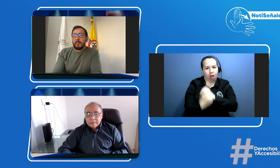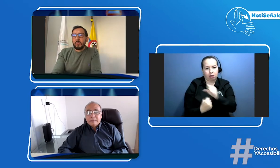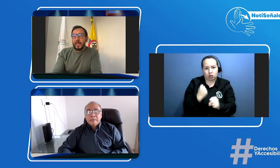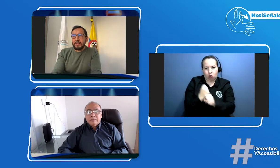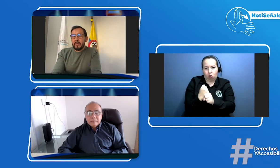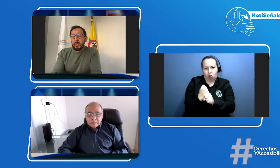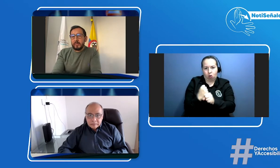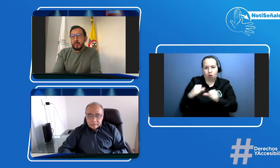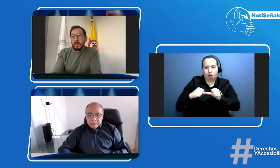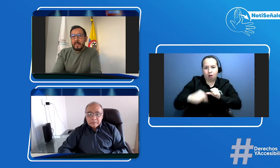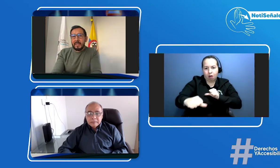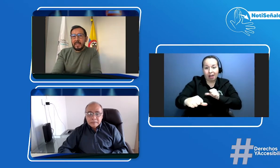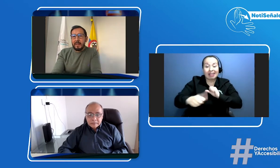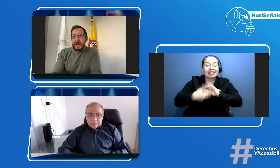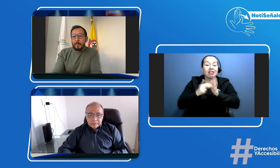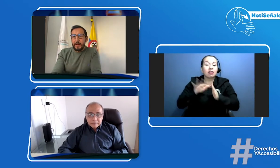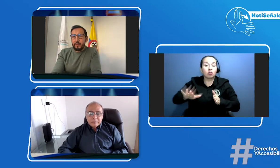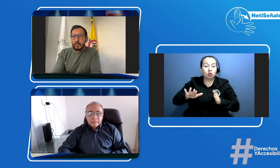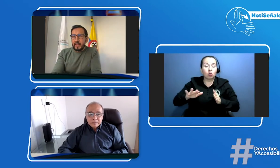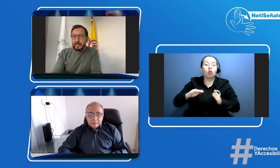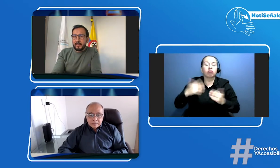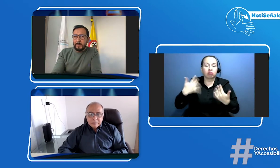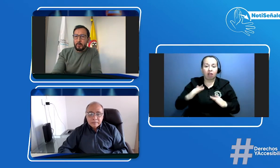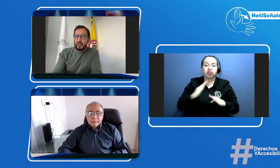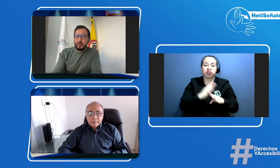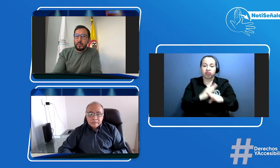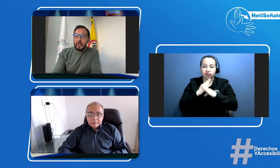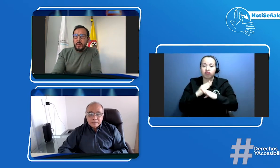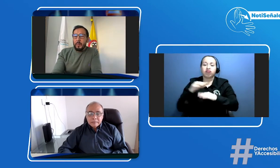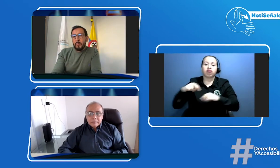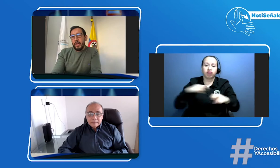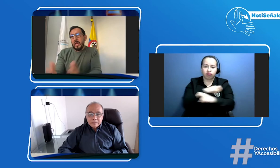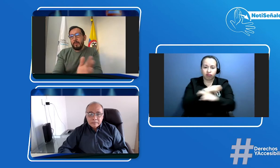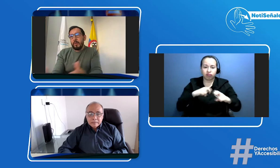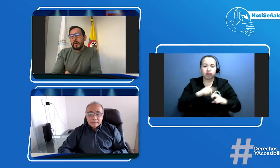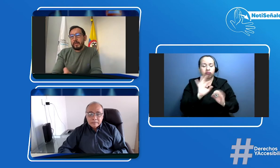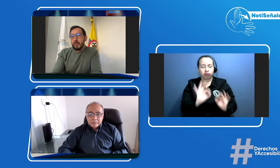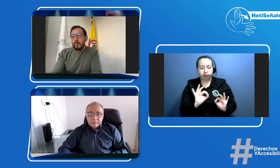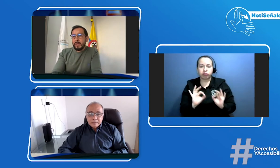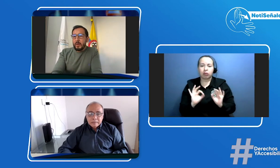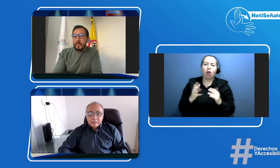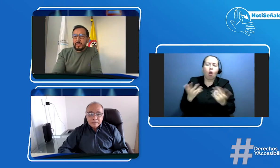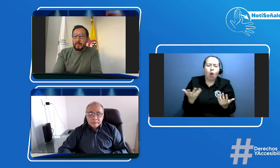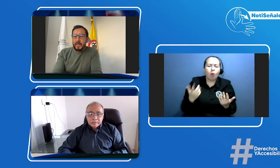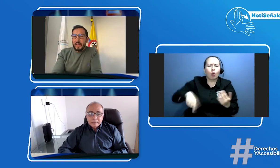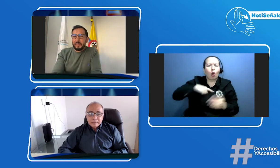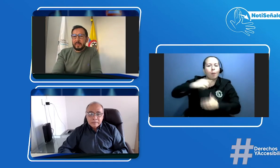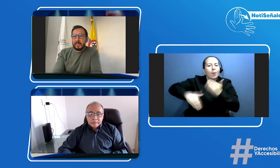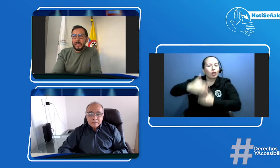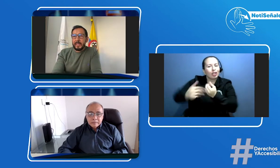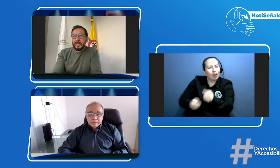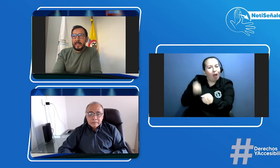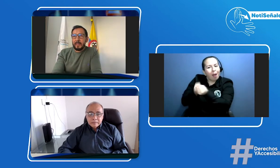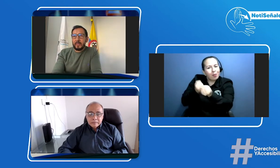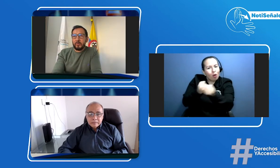la agencia nacional de seguridad vial trabajará para fortalecer este proceso por ejemplo particularmente con el tema de los